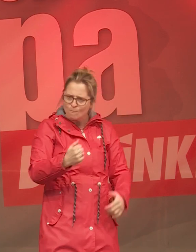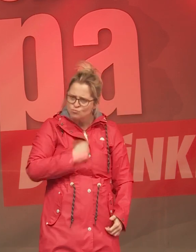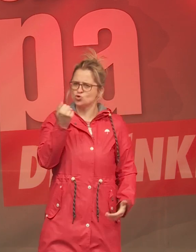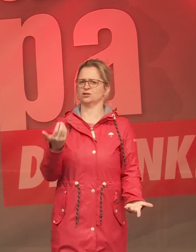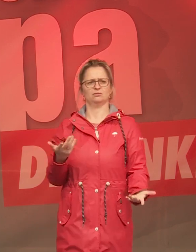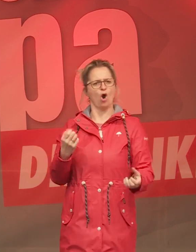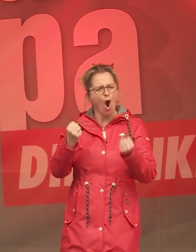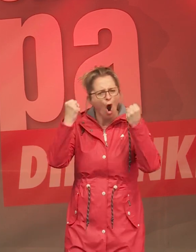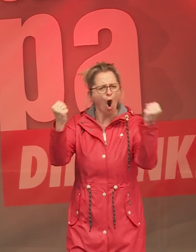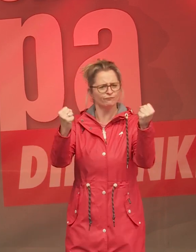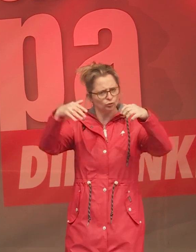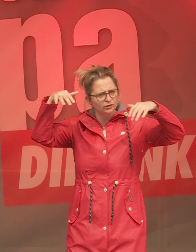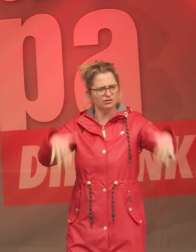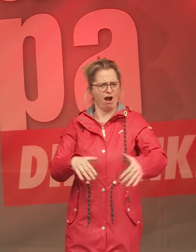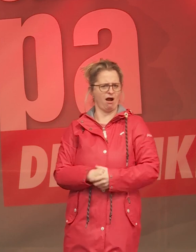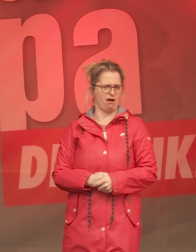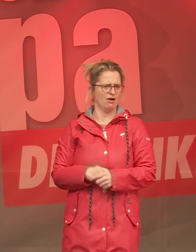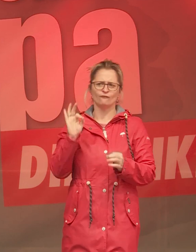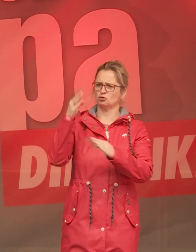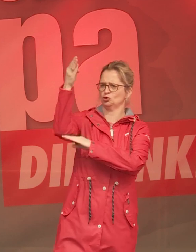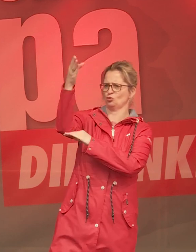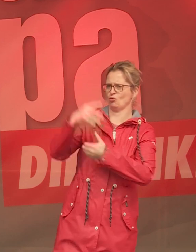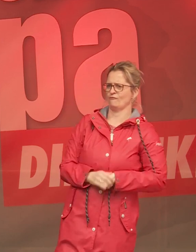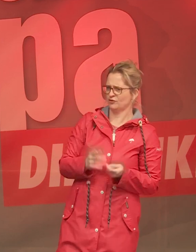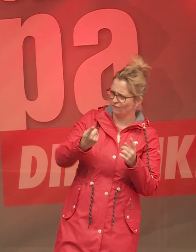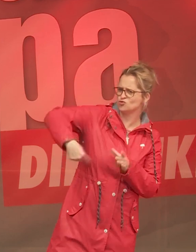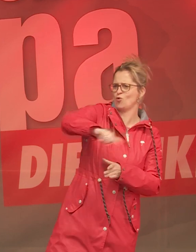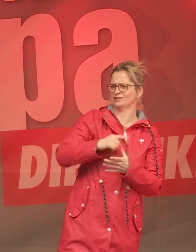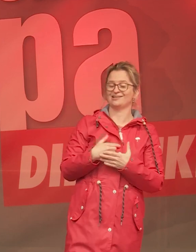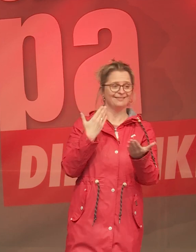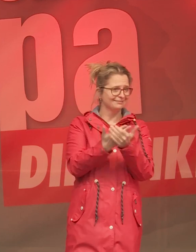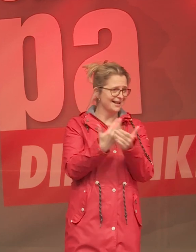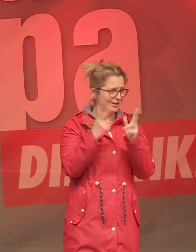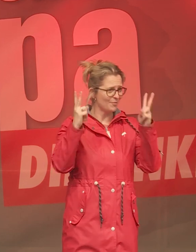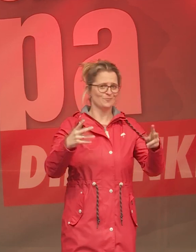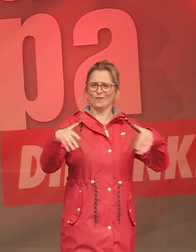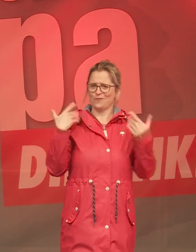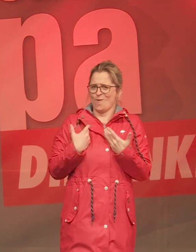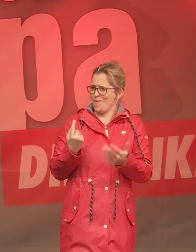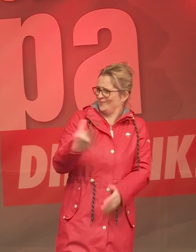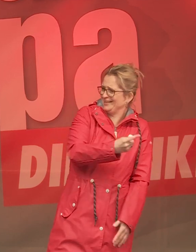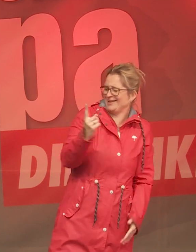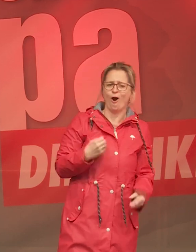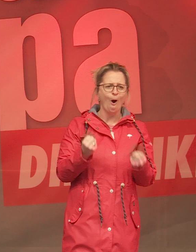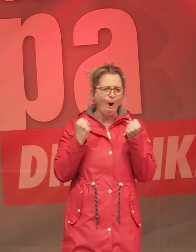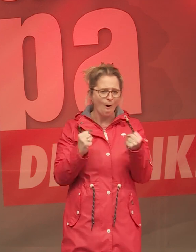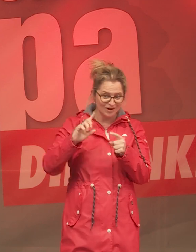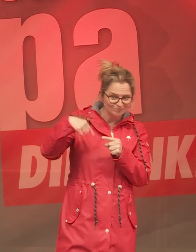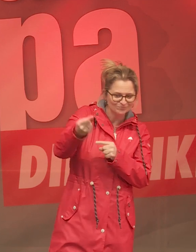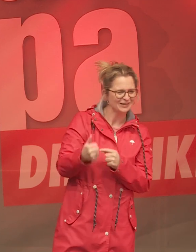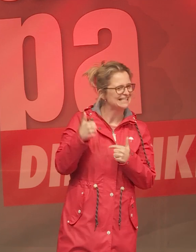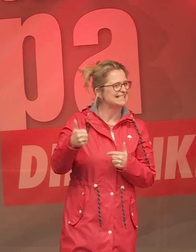Auseinandersetzung, die wir auch zu führen haben. Und in diesem Sinne freue ich mich, dass ihr, dass sie hoffentlich am 26.